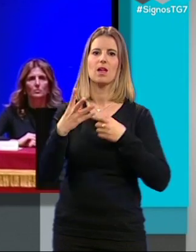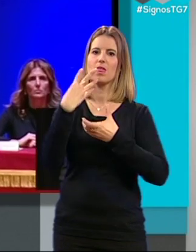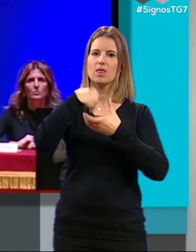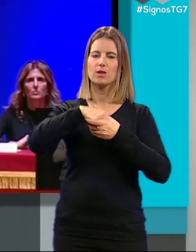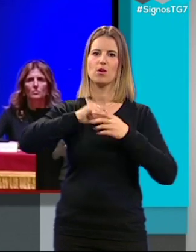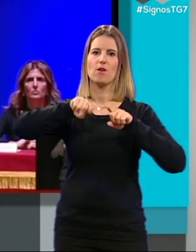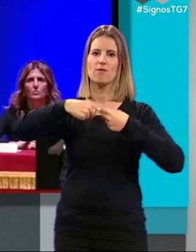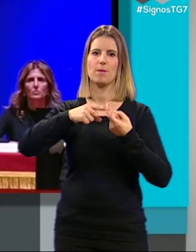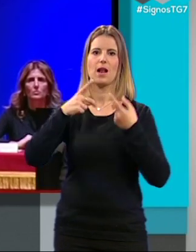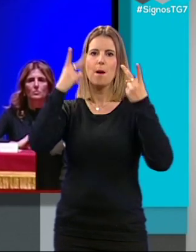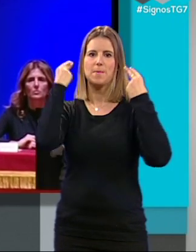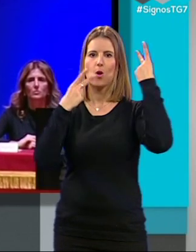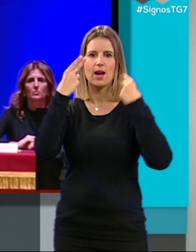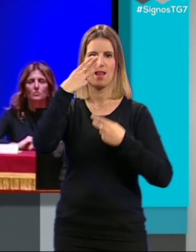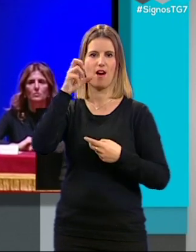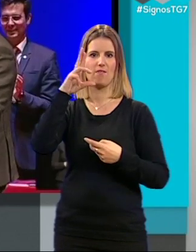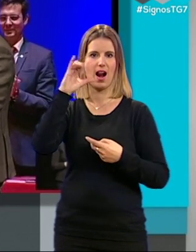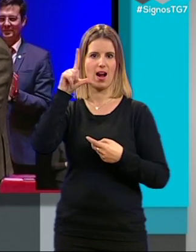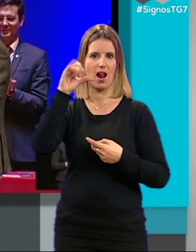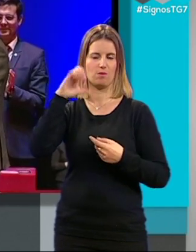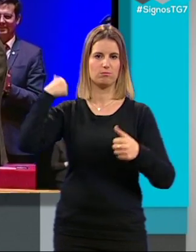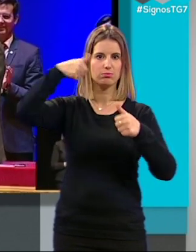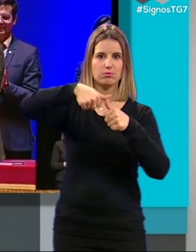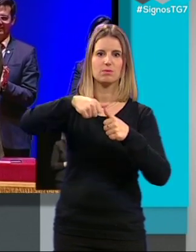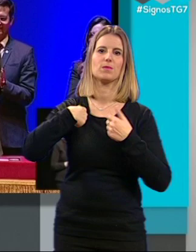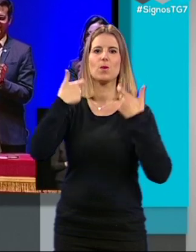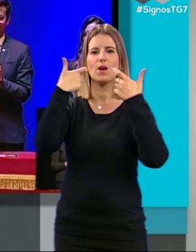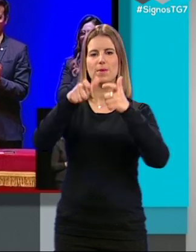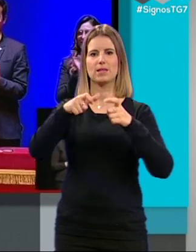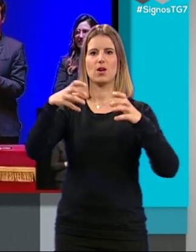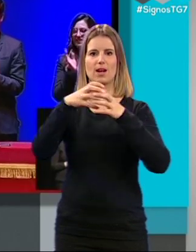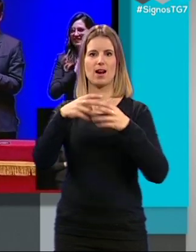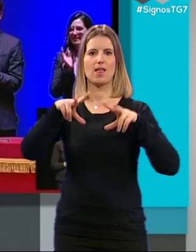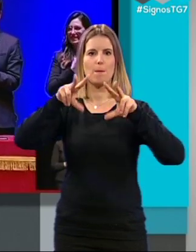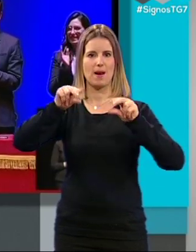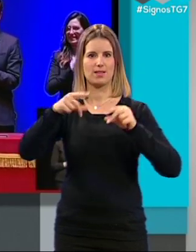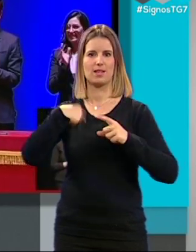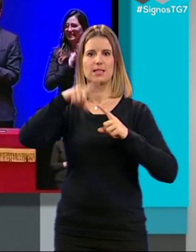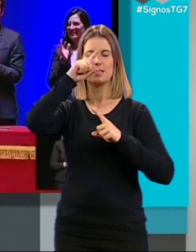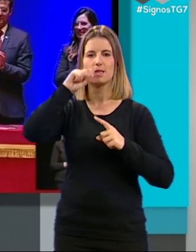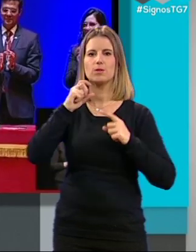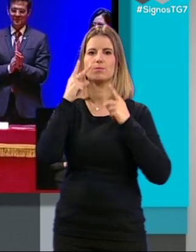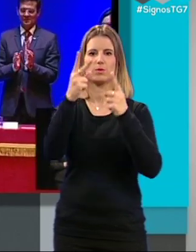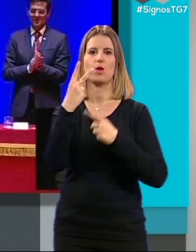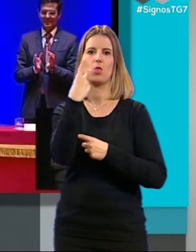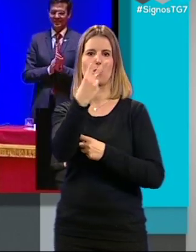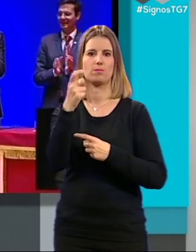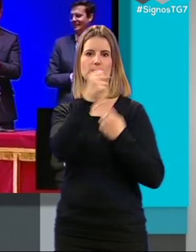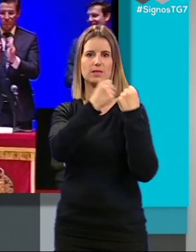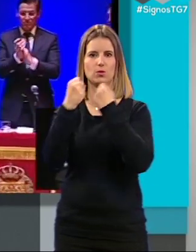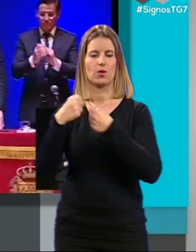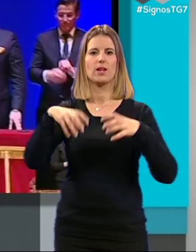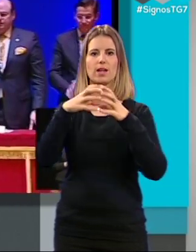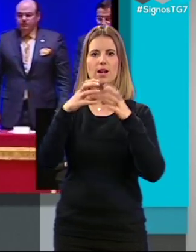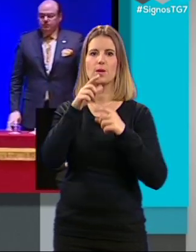familia de pelucarías barrales durante tantos años. En el apartado de Granadas de Plata este año fueron concedidas a dos importantes instituciones